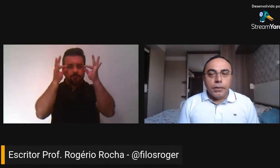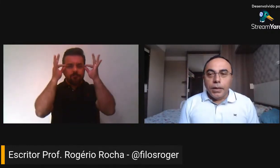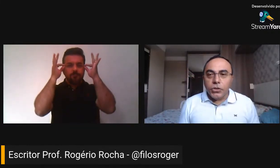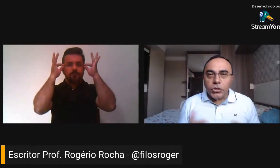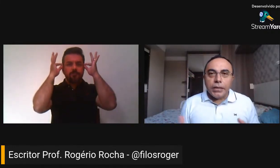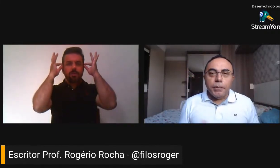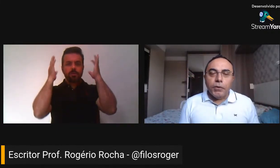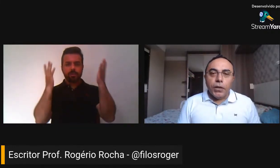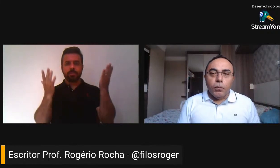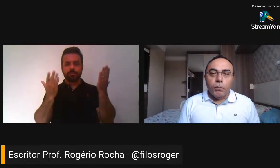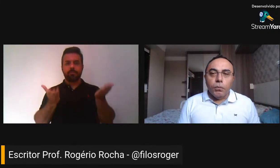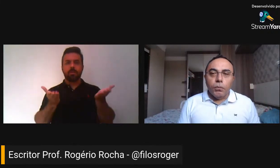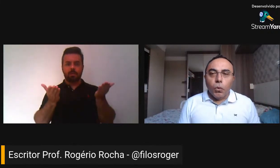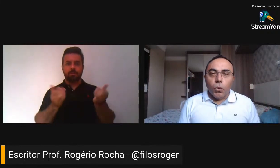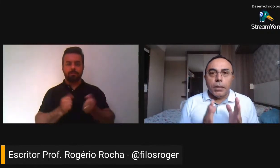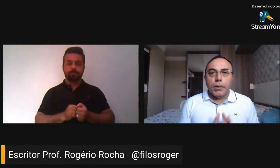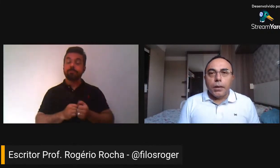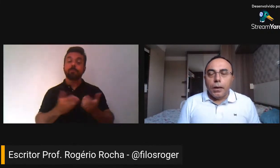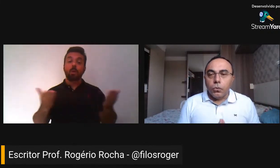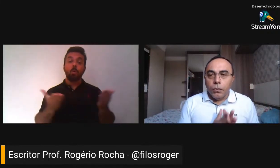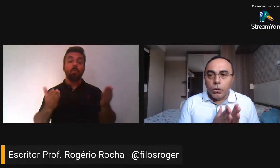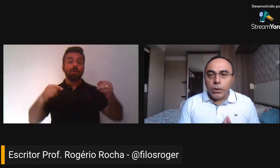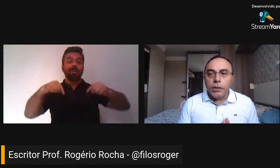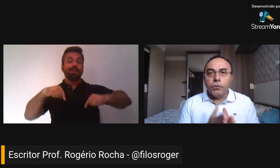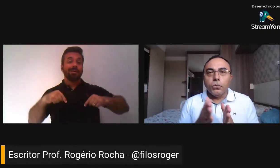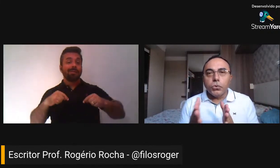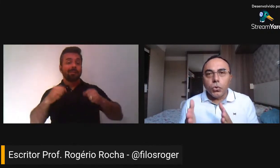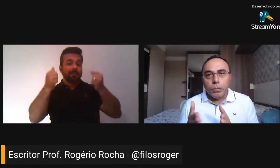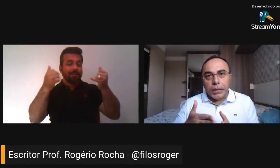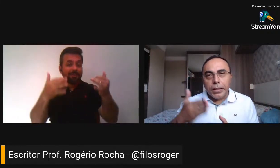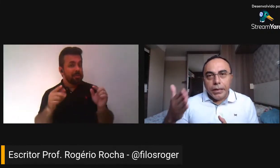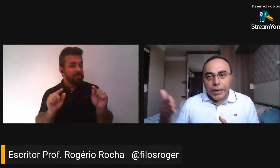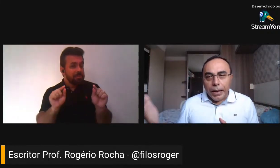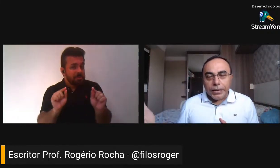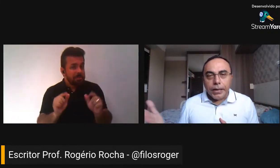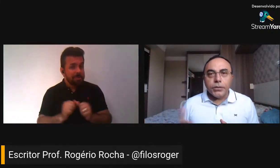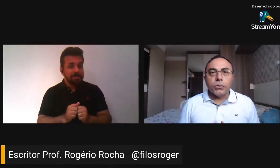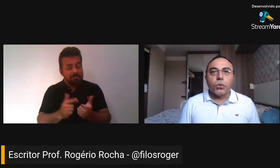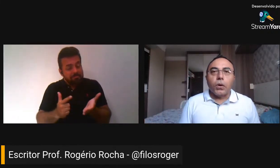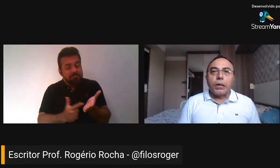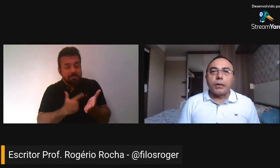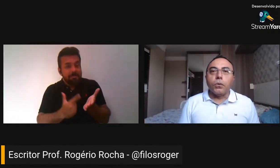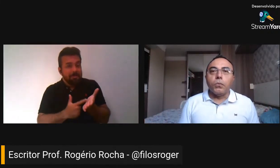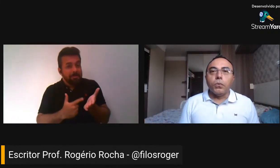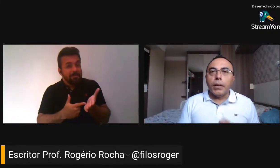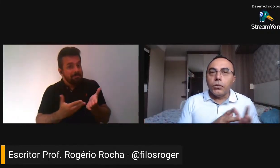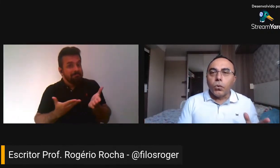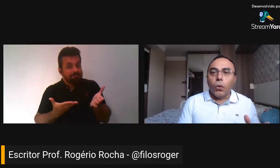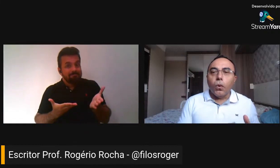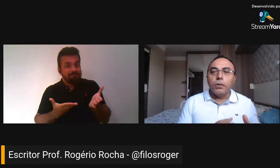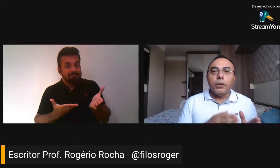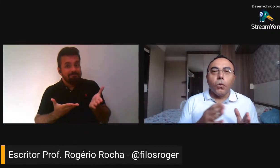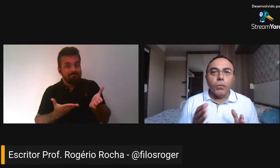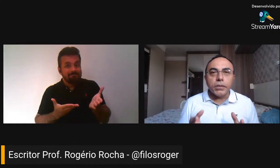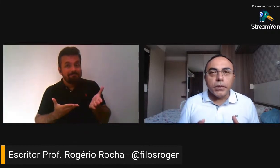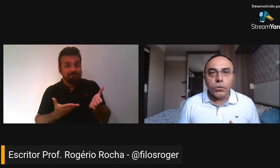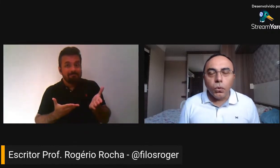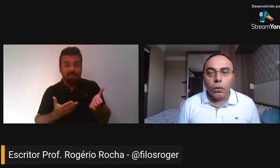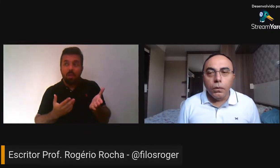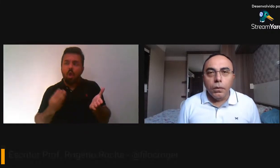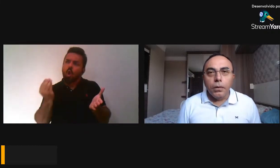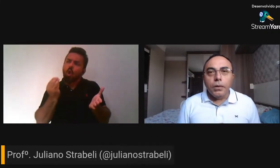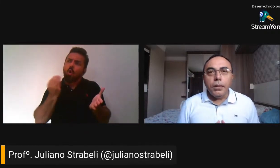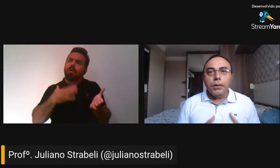E a gente está aqui para falar um pouco sobre o meu livro, sobre a trajetória como leitor e como